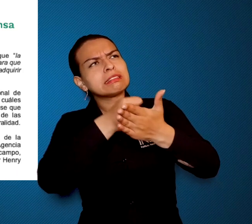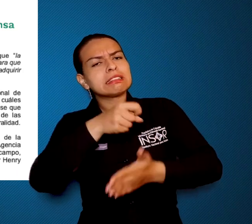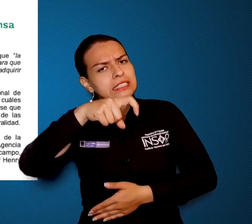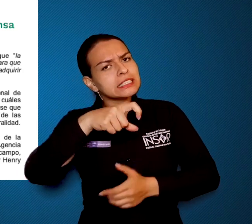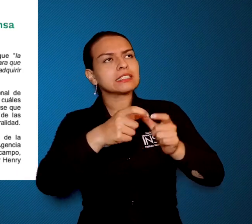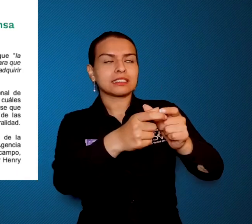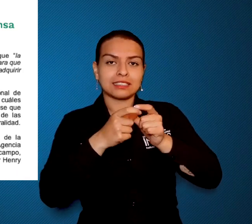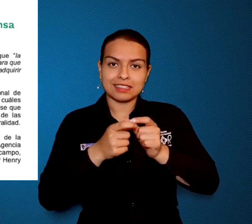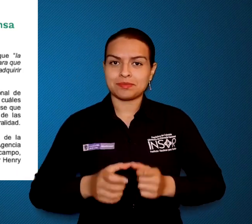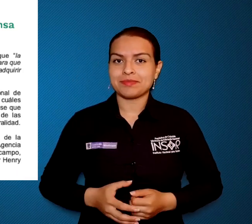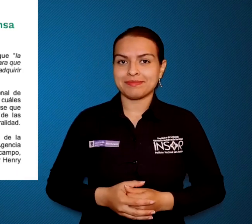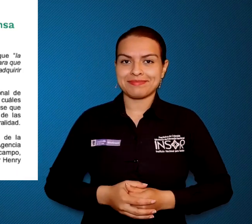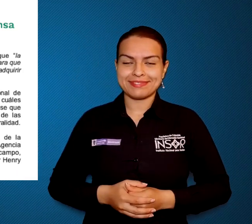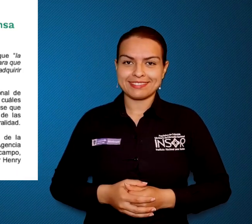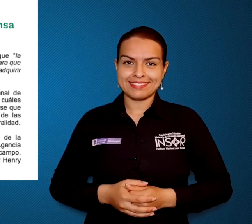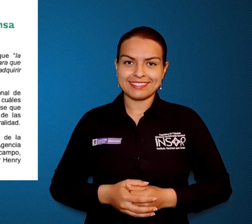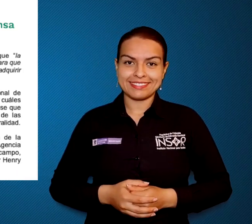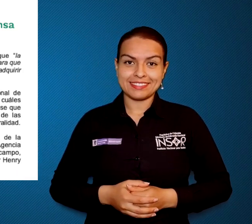comunidad sorda ha solicitado.